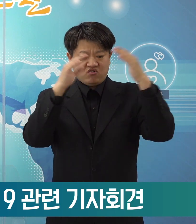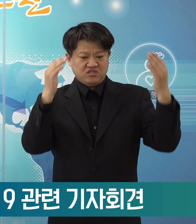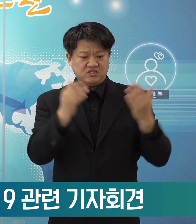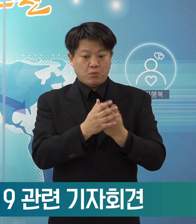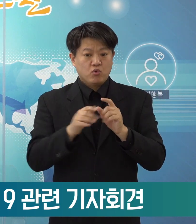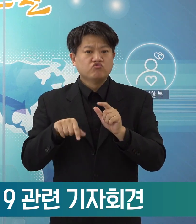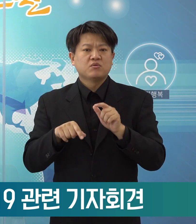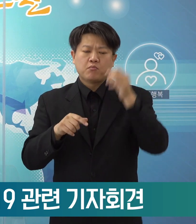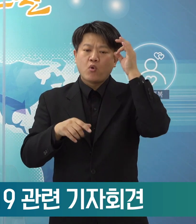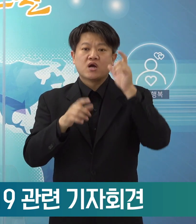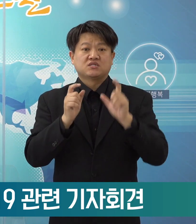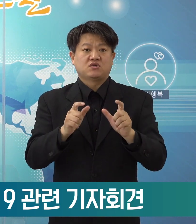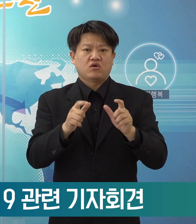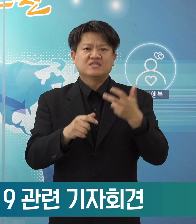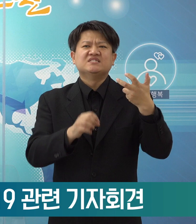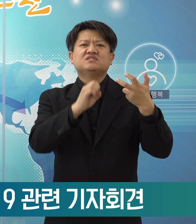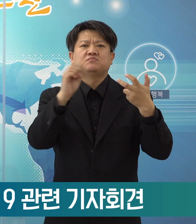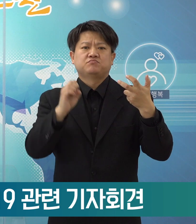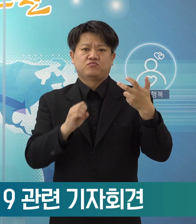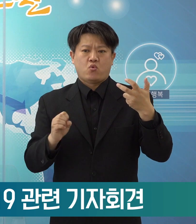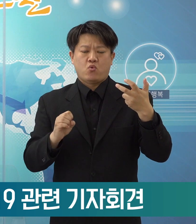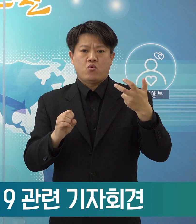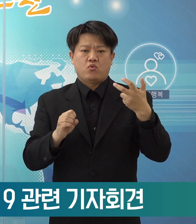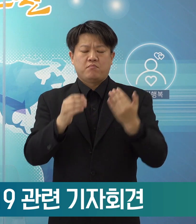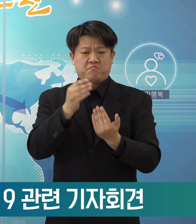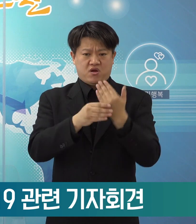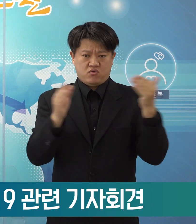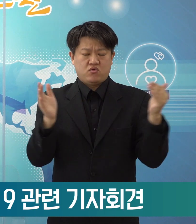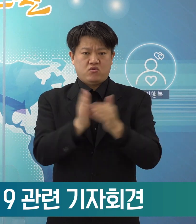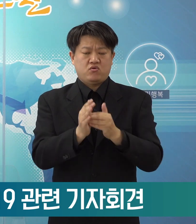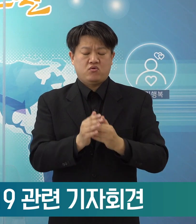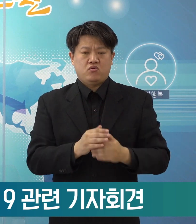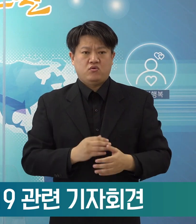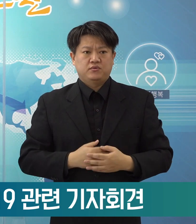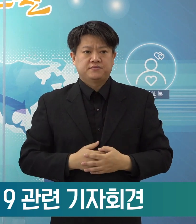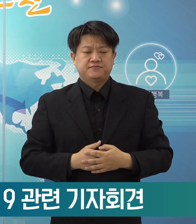지역에 발생한 것의 70%가 차지였습니다.